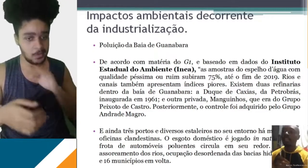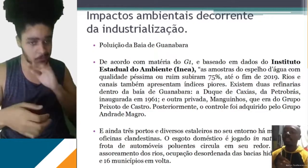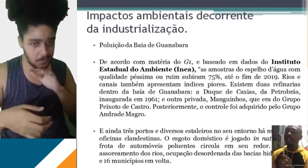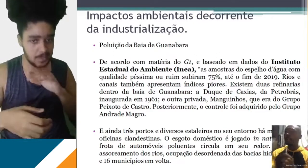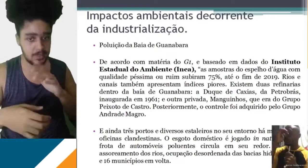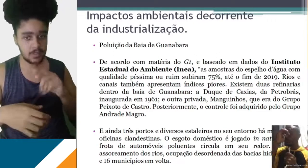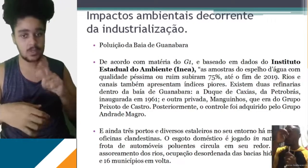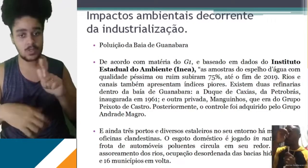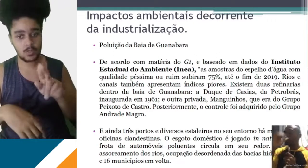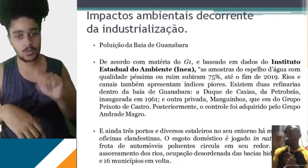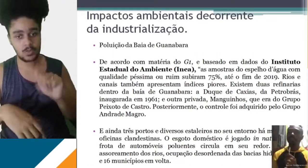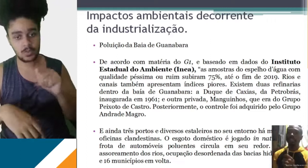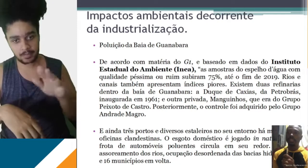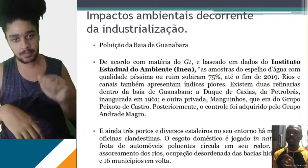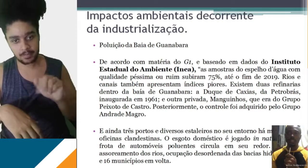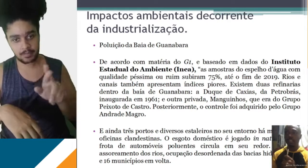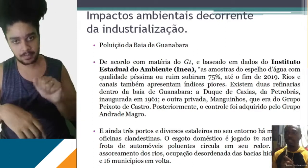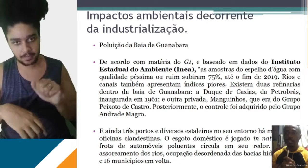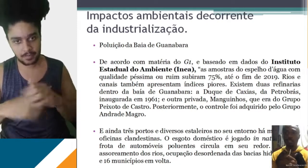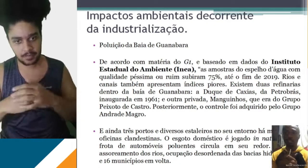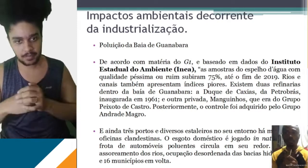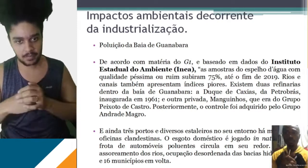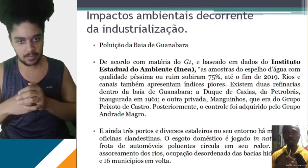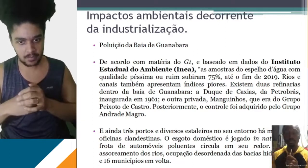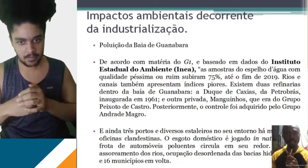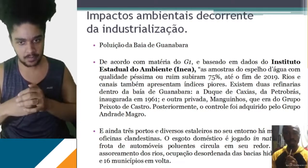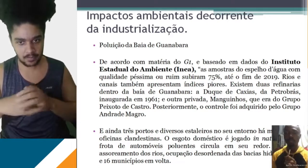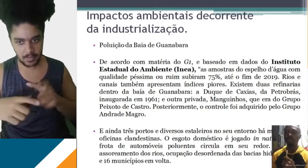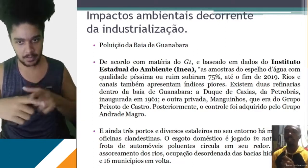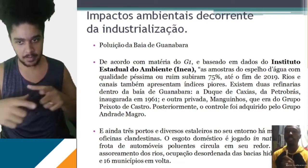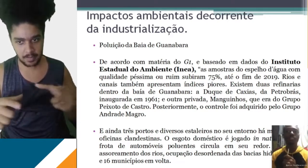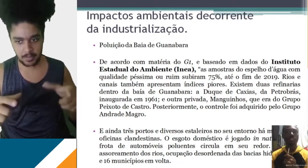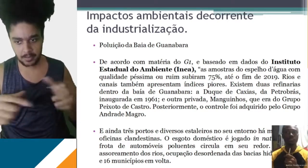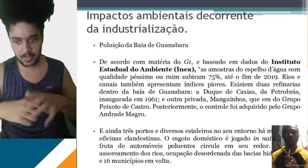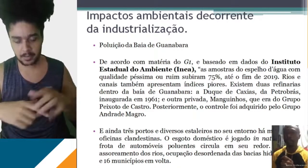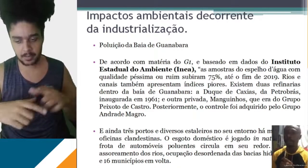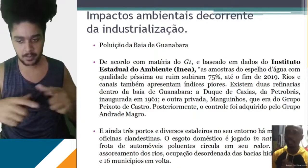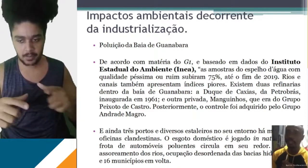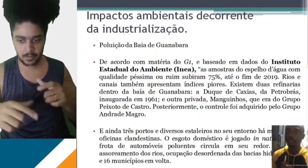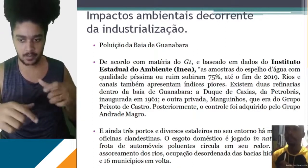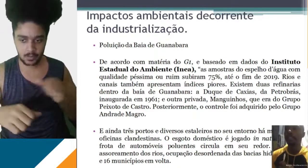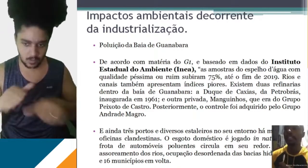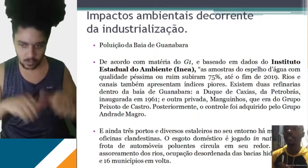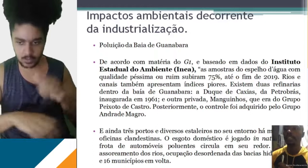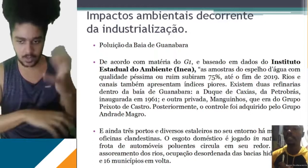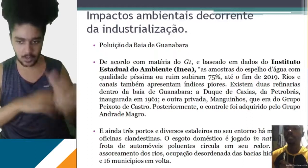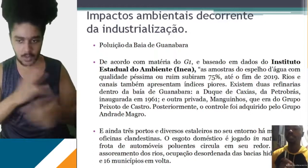de Guanabara. Porque a gente vê, gente que está crescendo, vendo as mudanças significativas no meio ambiente,